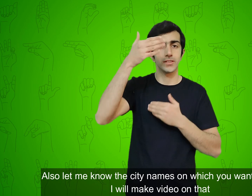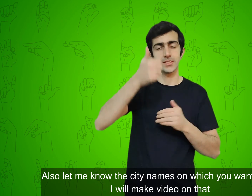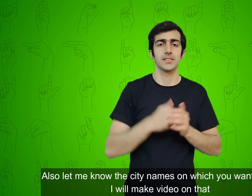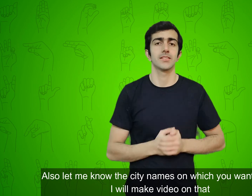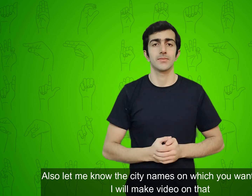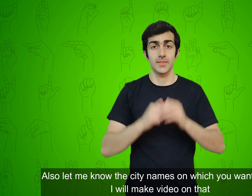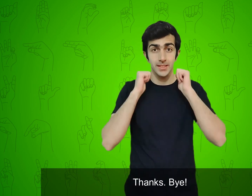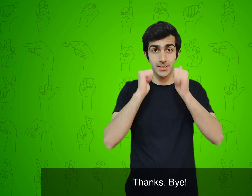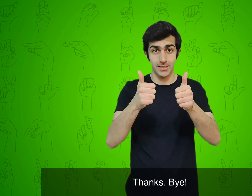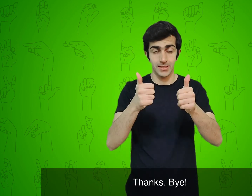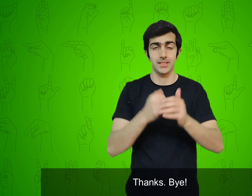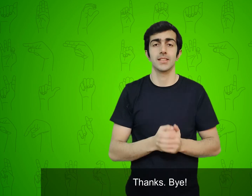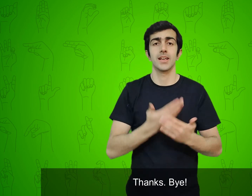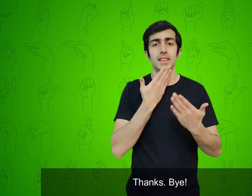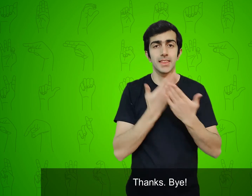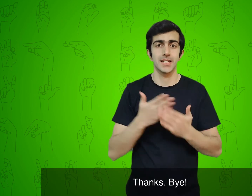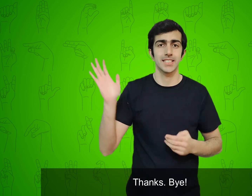उसके उपर थैंक्यू अलाहाफिस